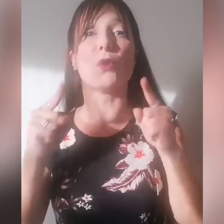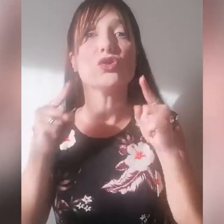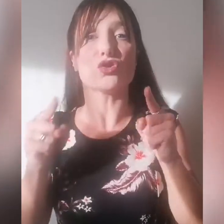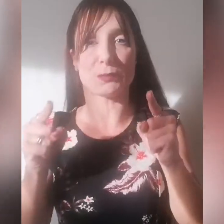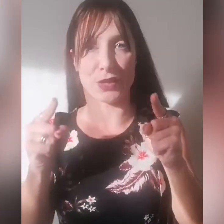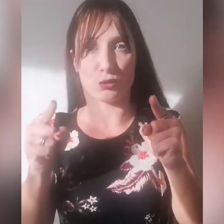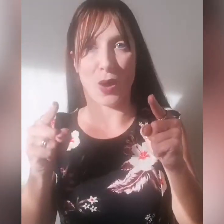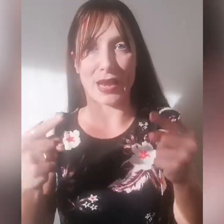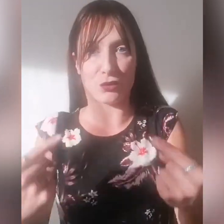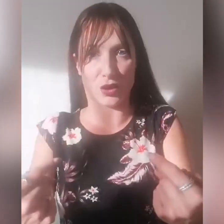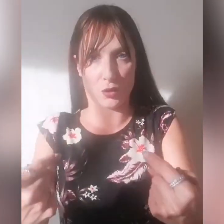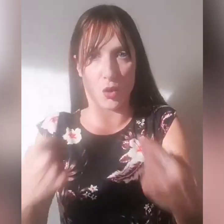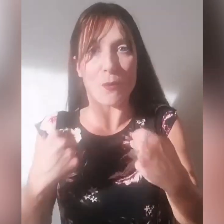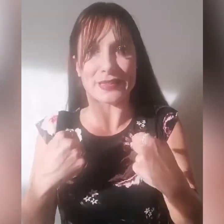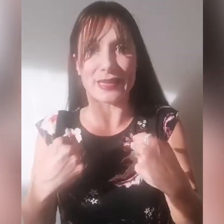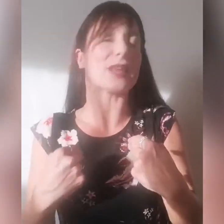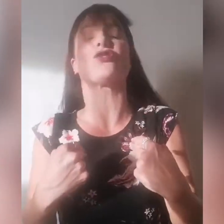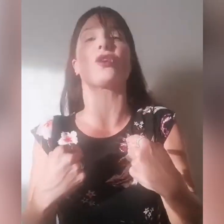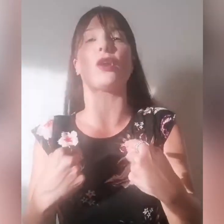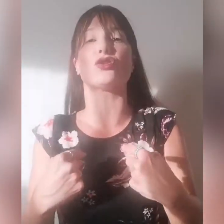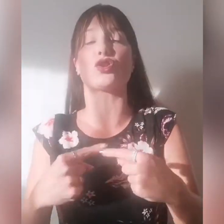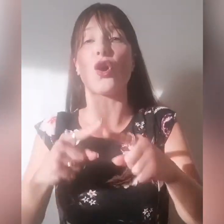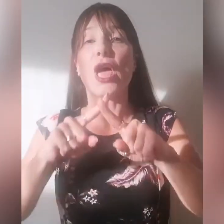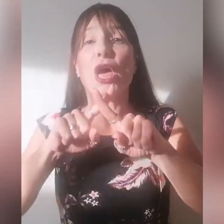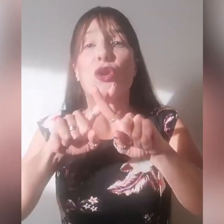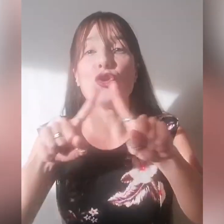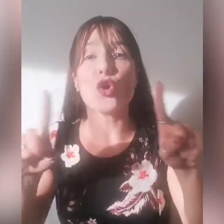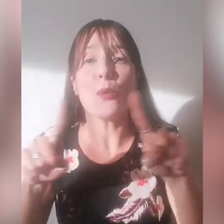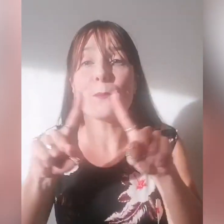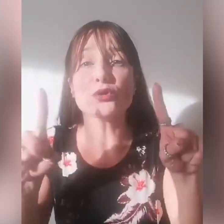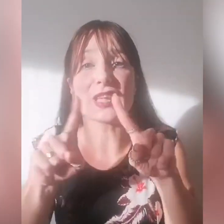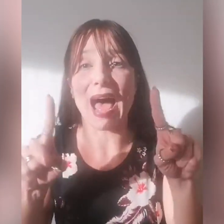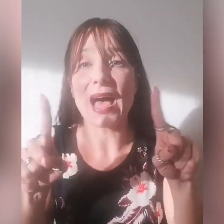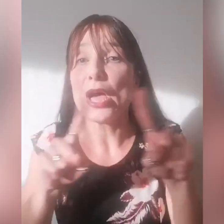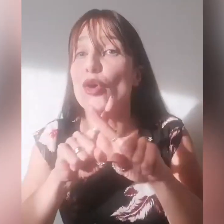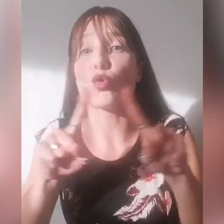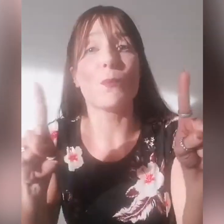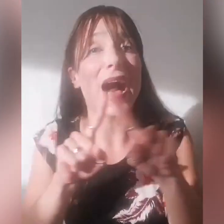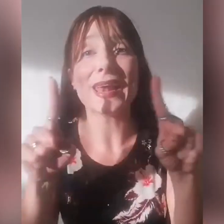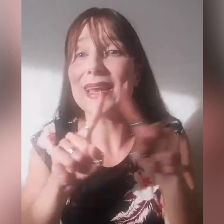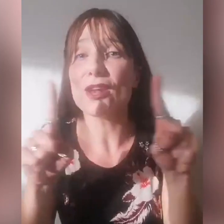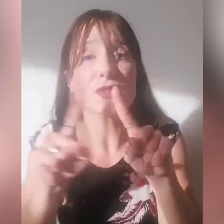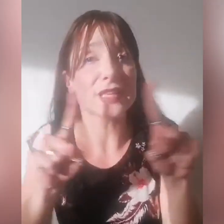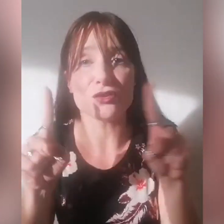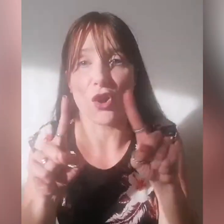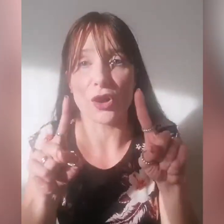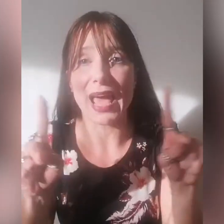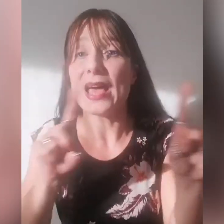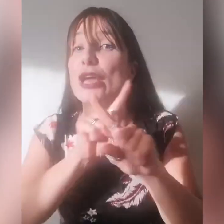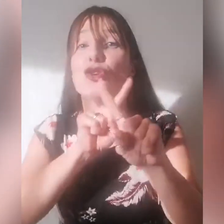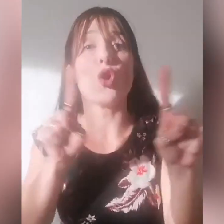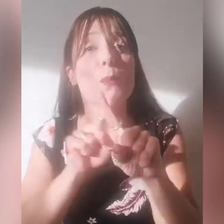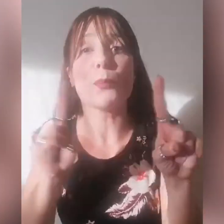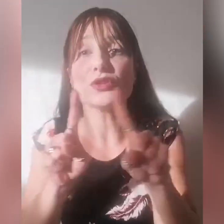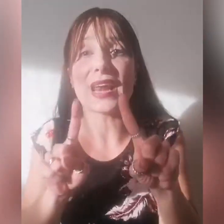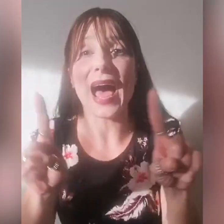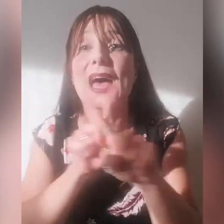mondo spirituale, cioè come tenere ciò che è nostro, non potrà rubare la nostra gioia, non potrà